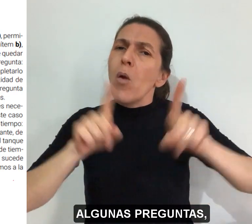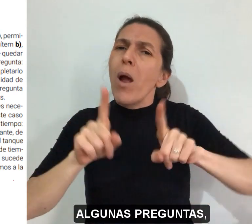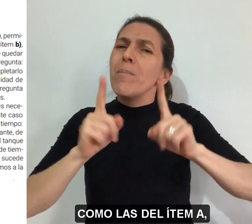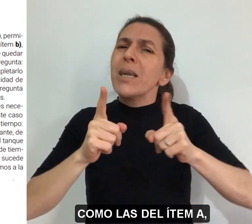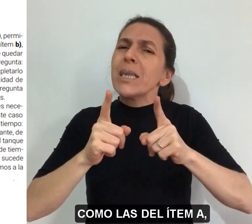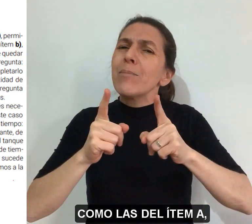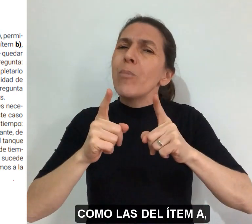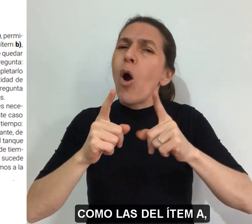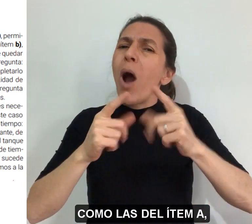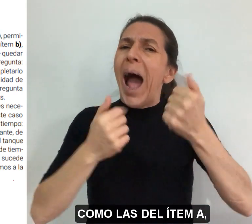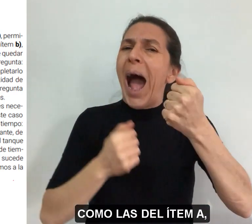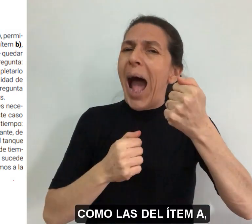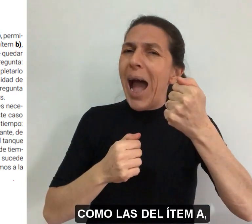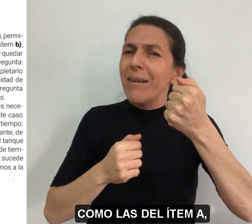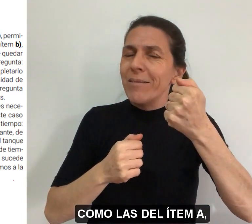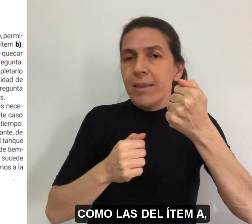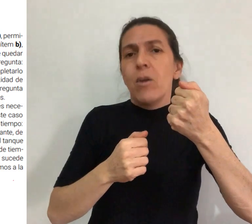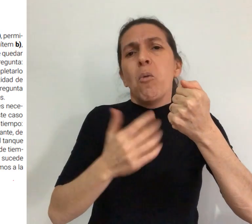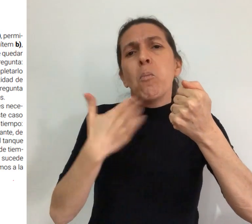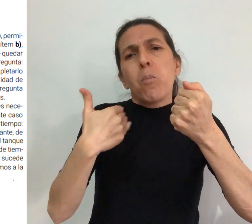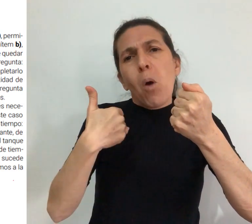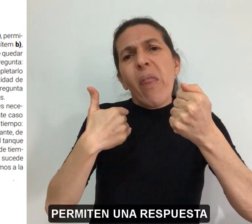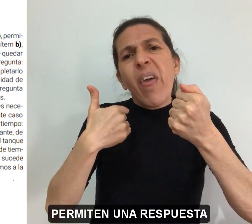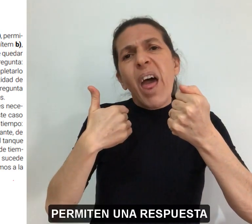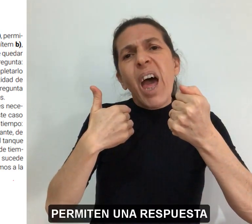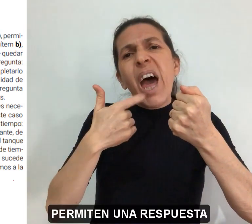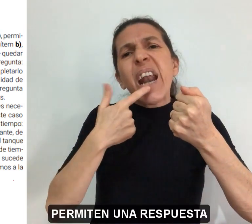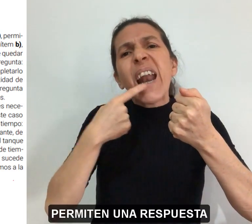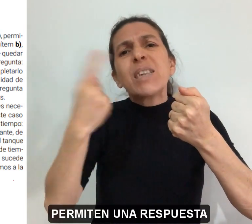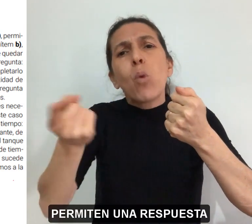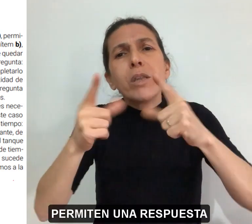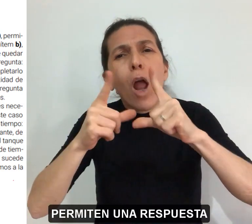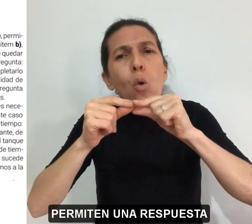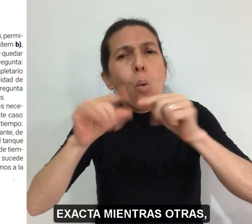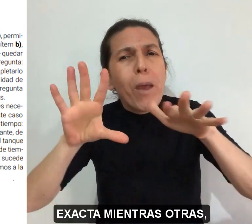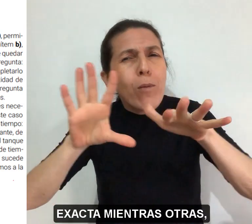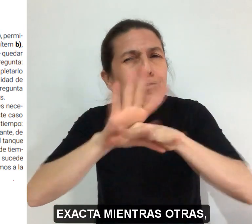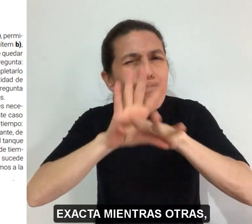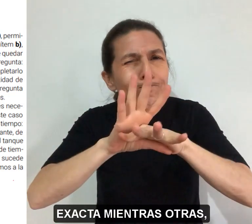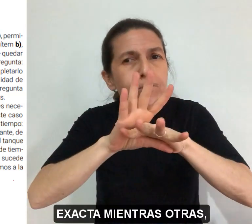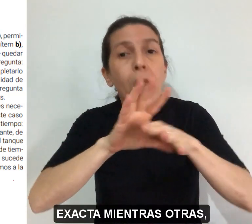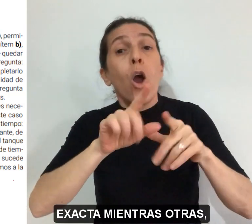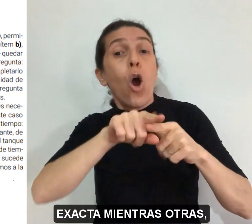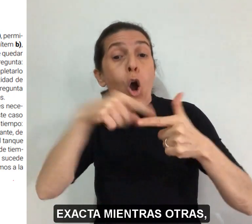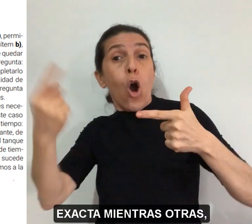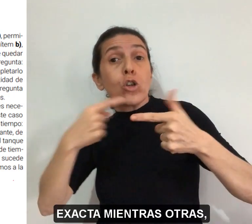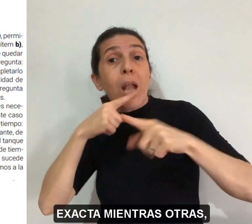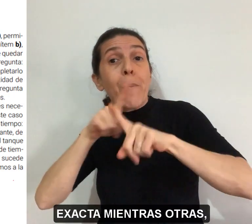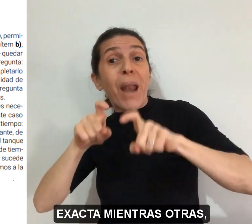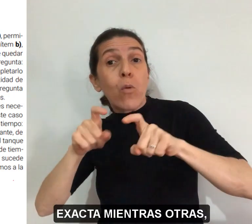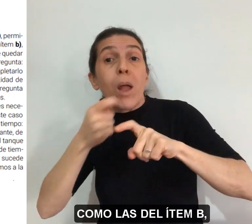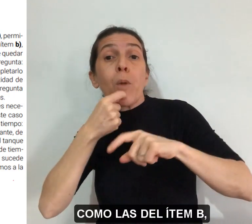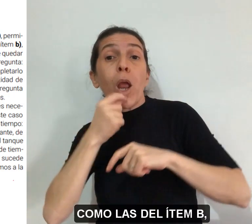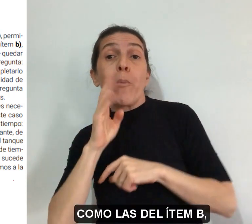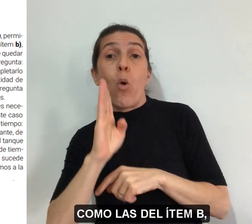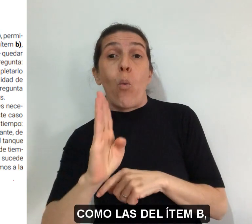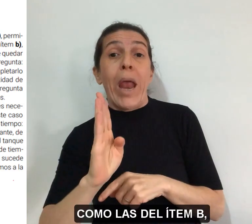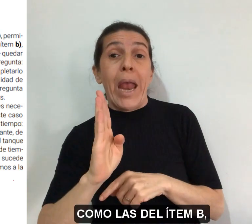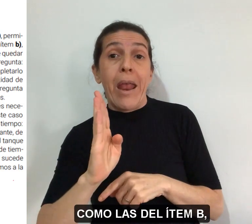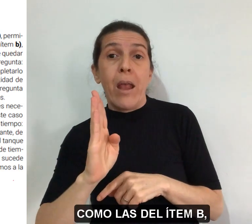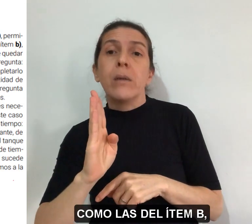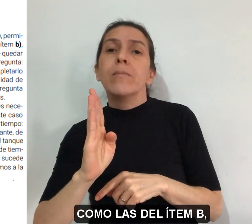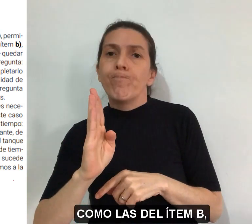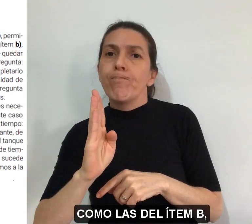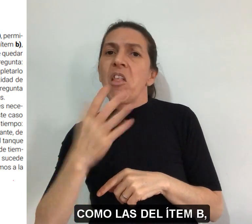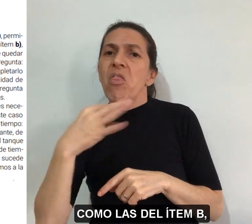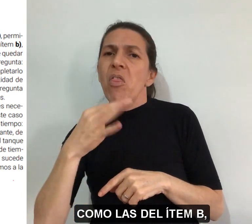como las del ítem A permiten una respuesta exacta mientras otras como las